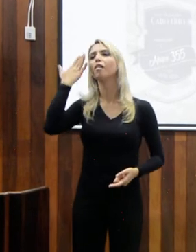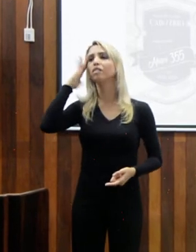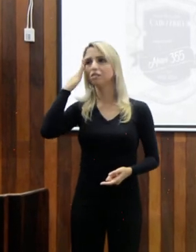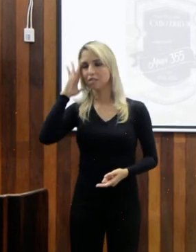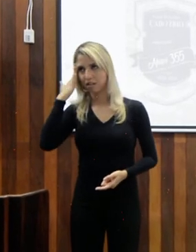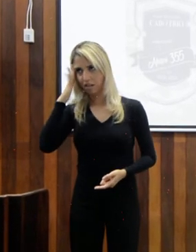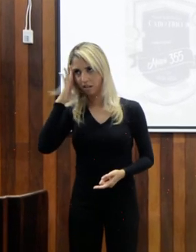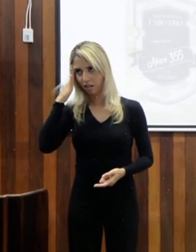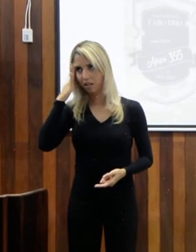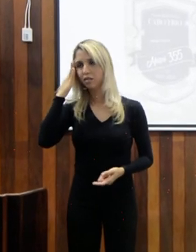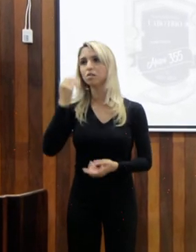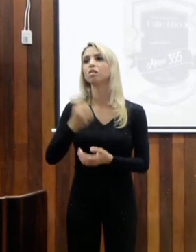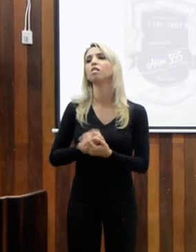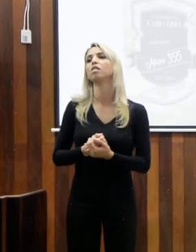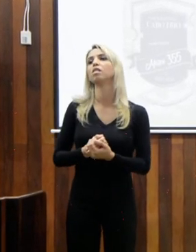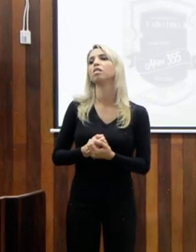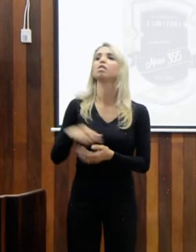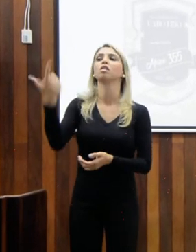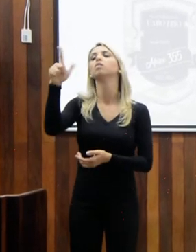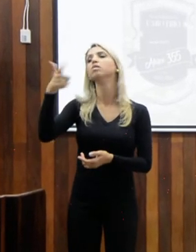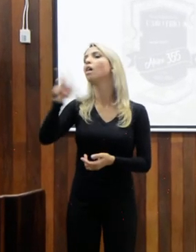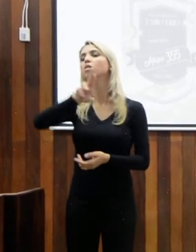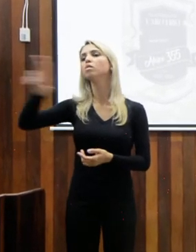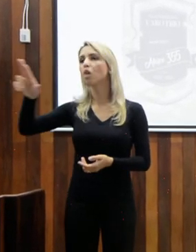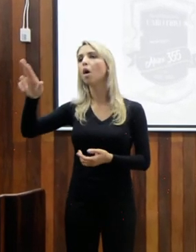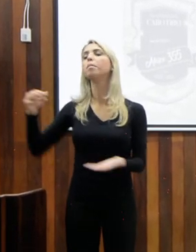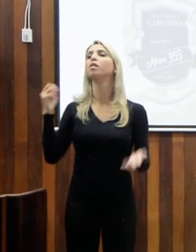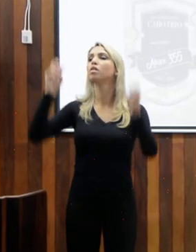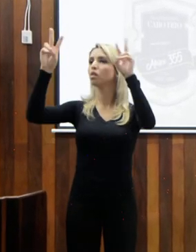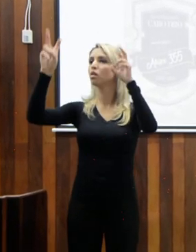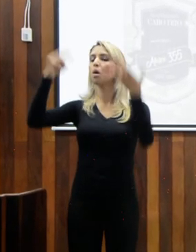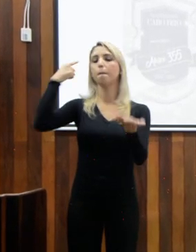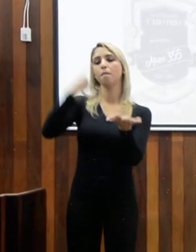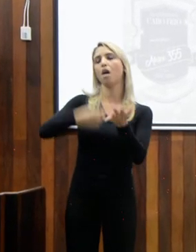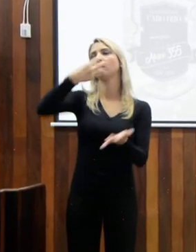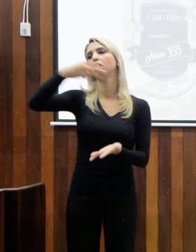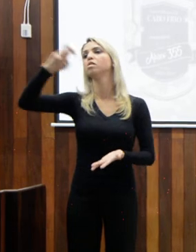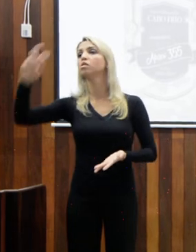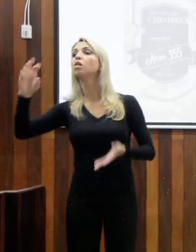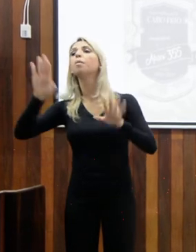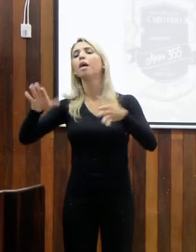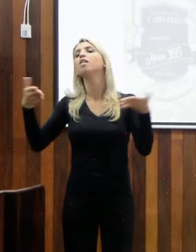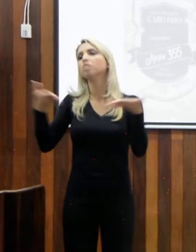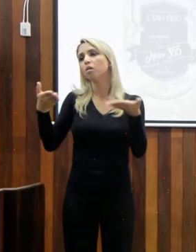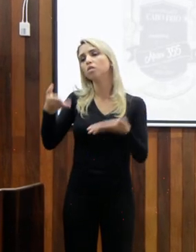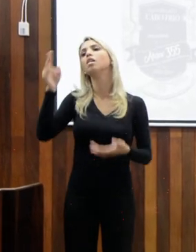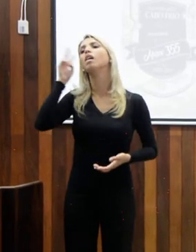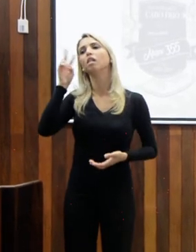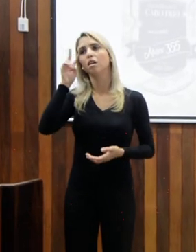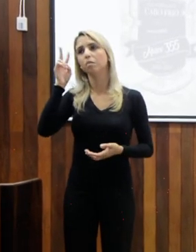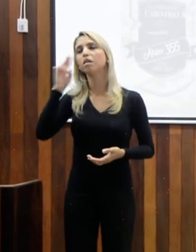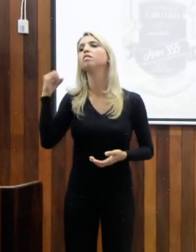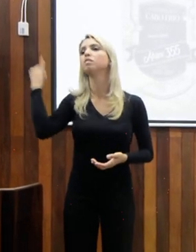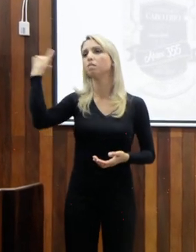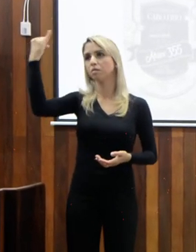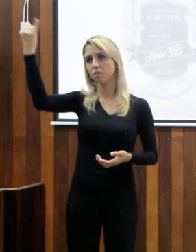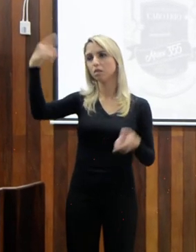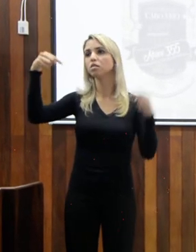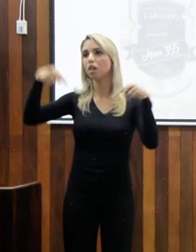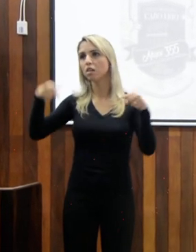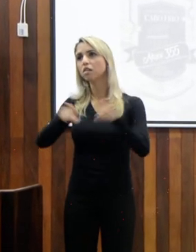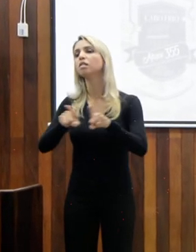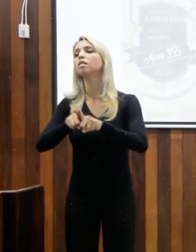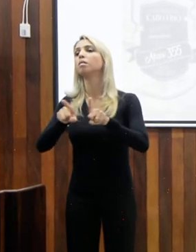da segunda edição do Marco 355, mas ele está sendo lembrado aqui, vai ser também